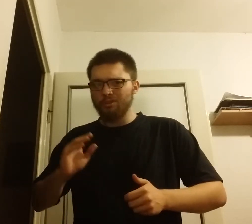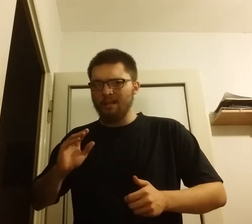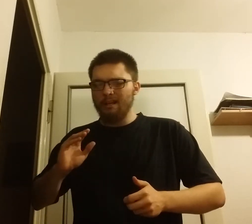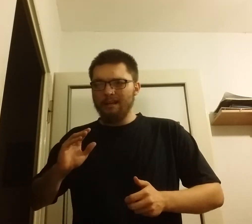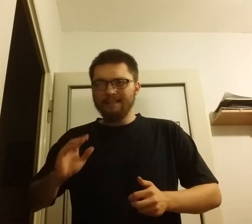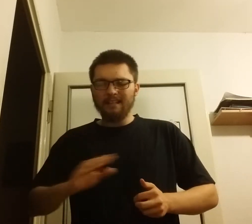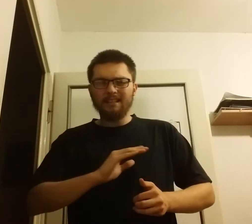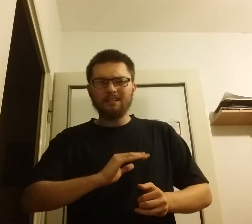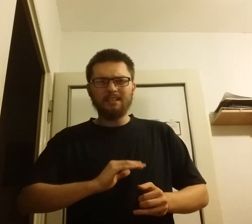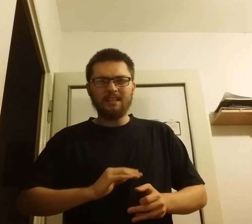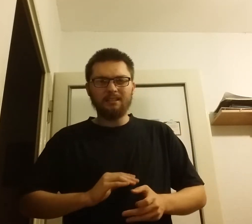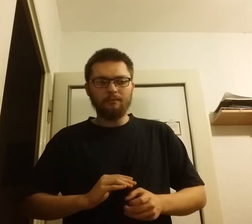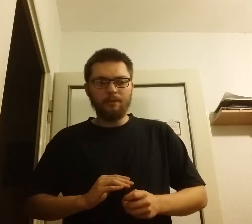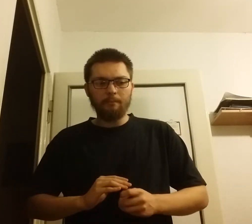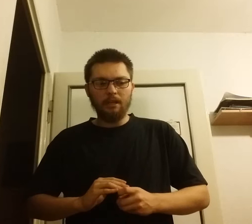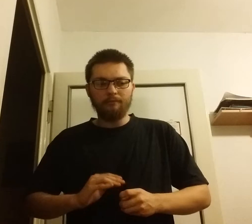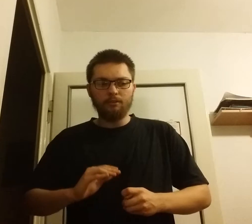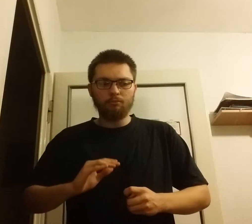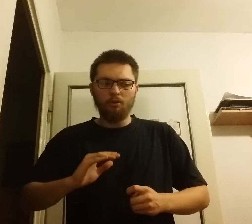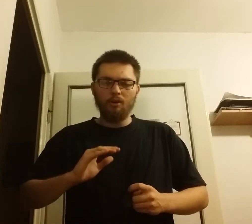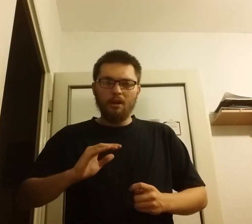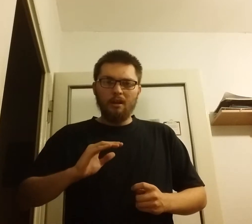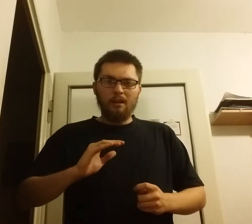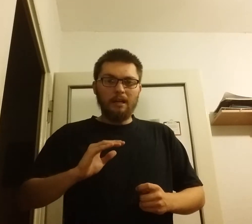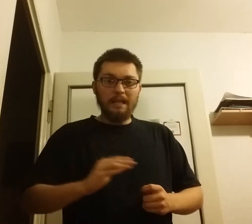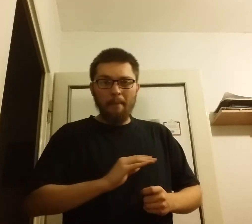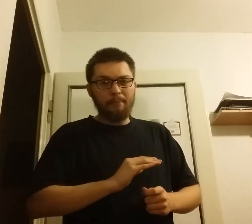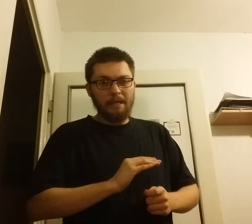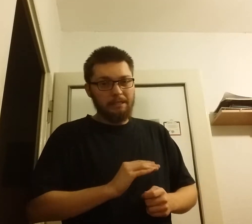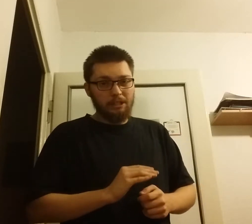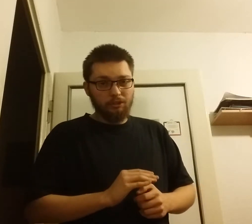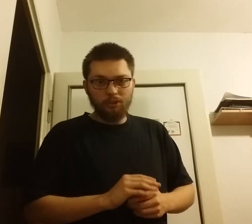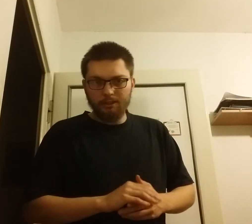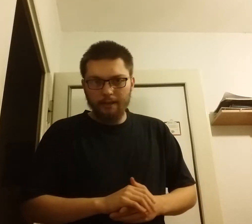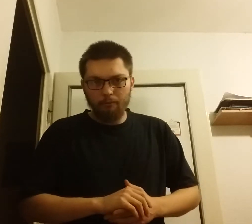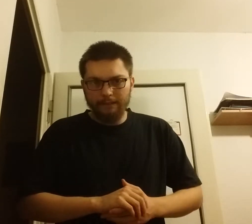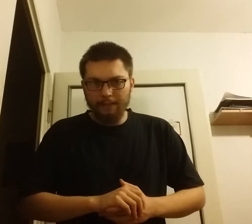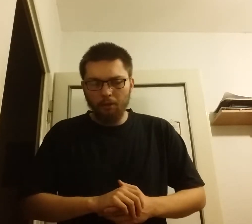że natarcie znad Wieprza wyszło lepiej niż zakładano.